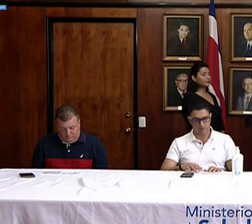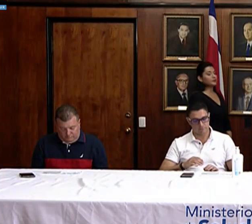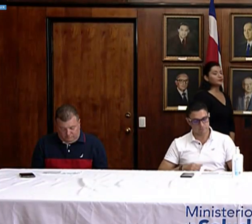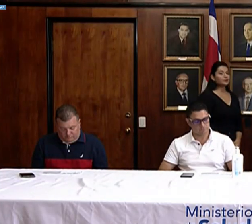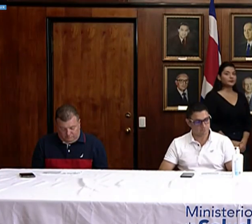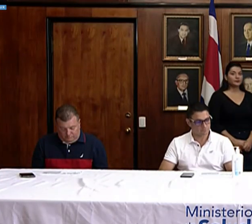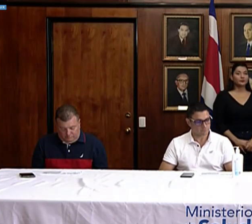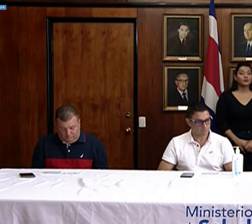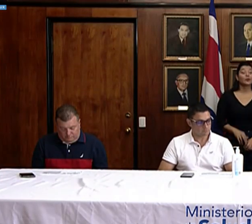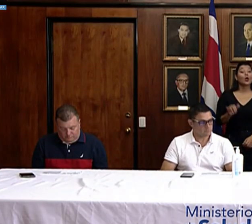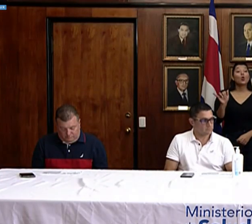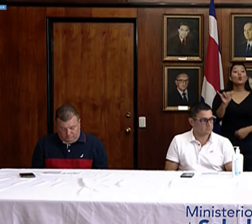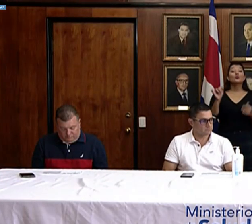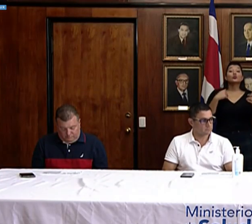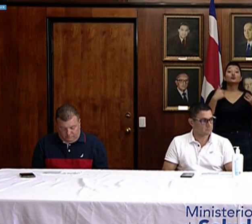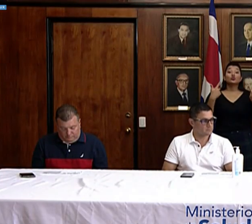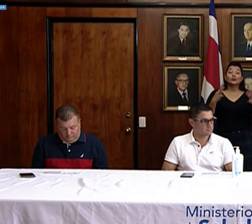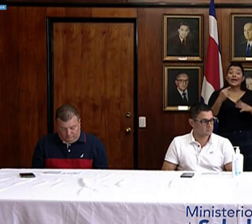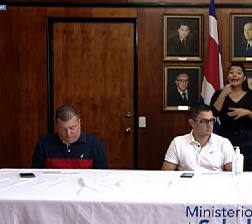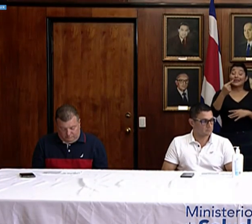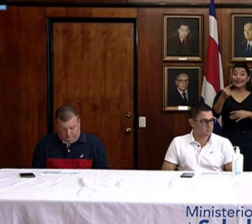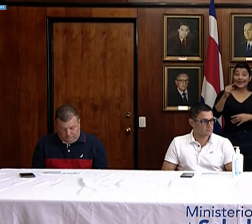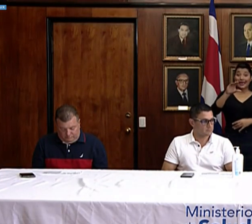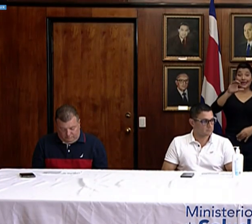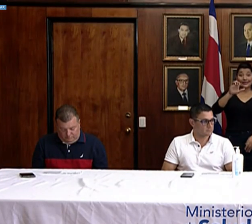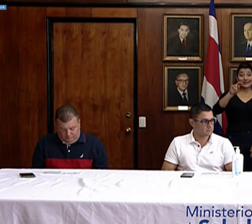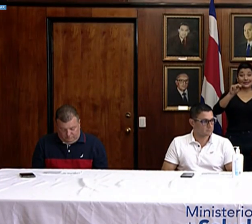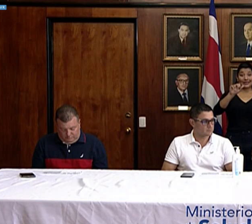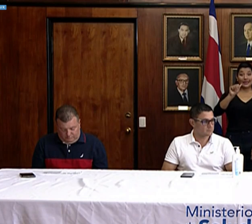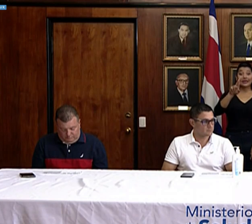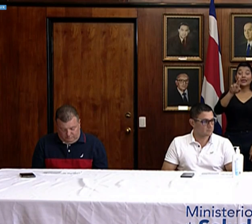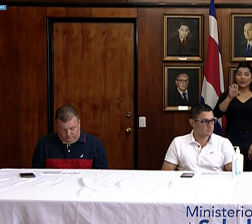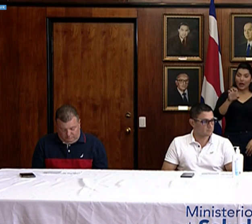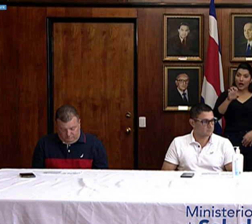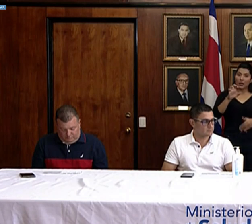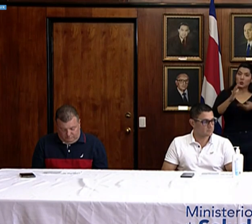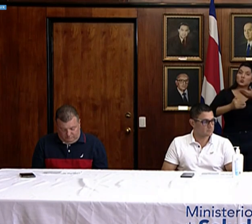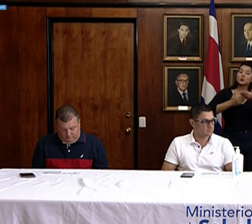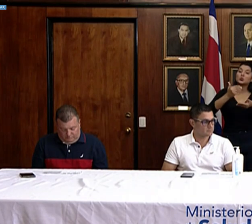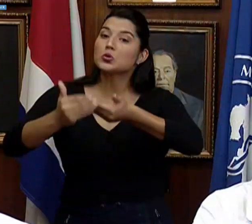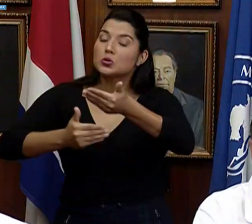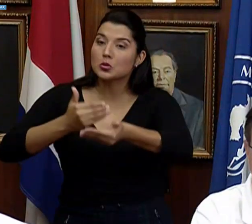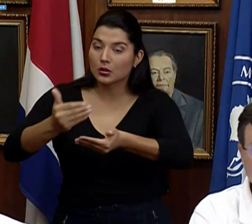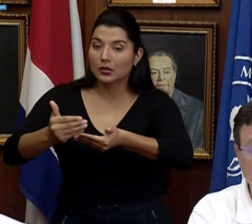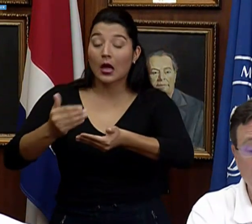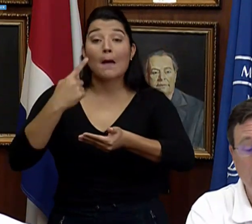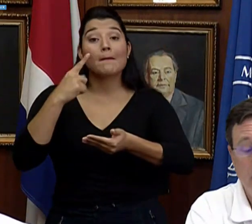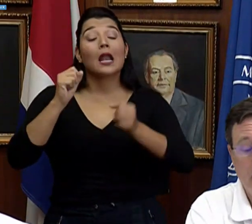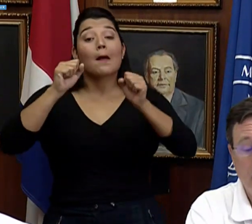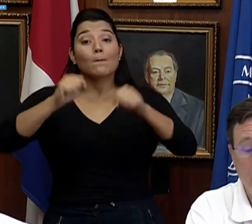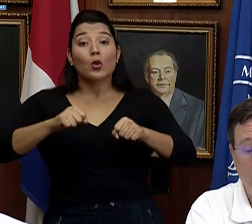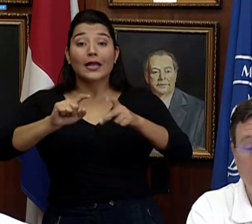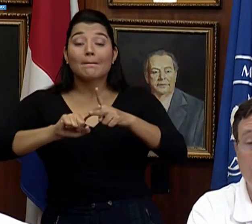Sí, como había mencionado, el cenario va muy encaminado a entrar ya en funcionamiento